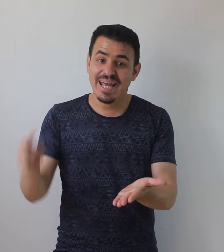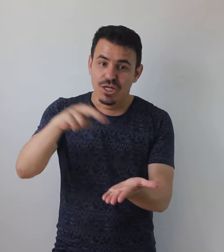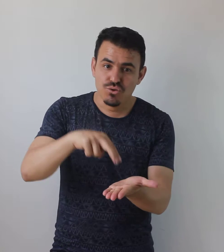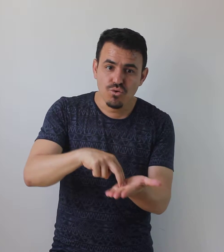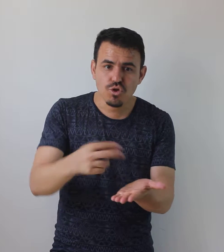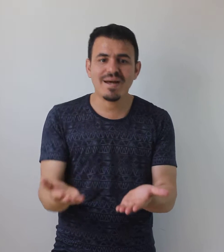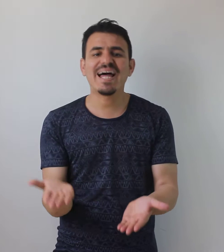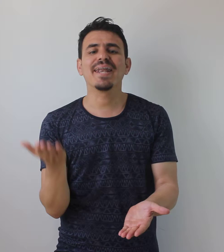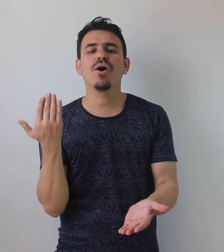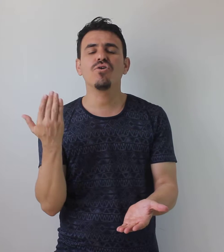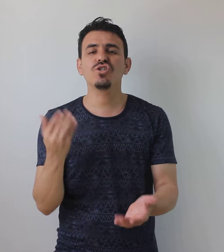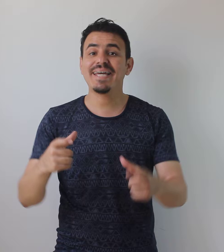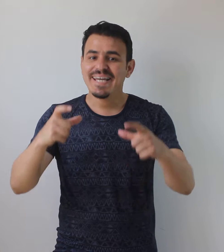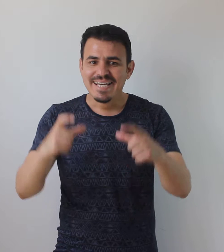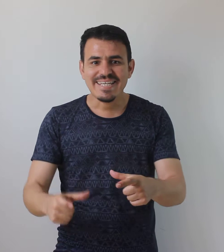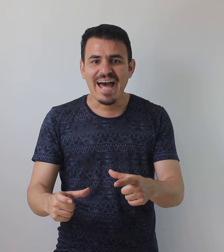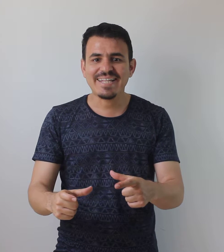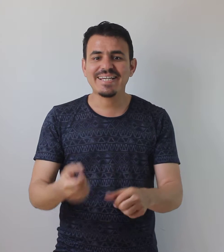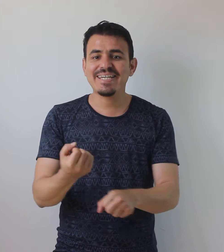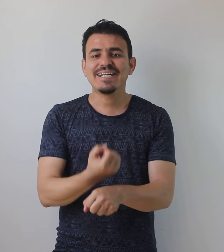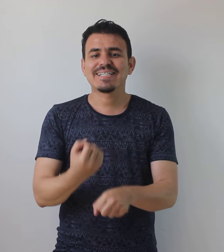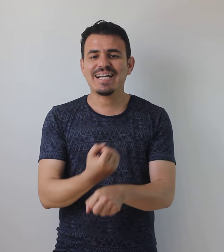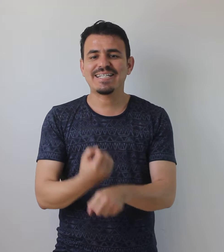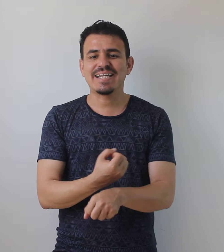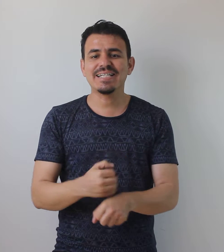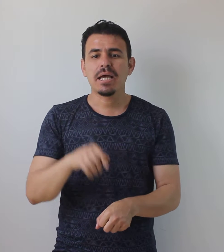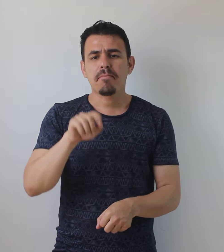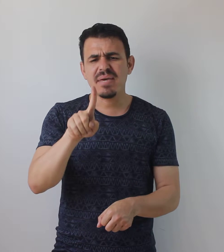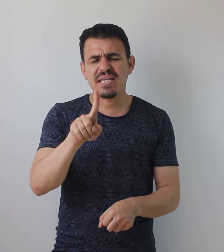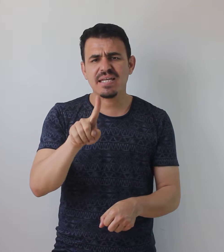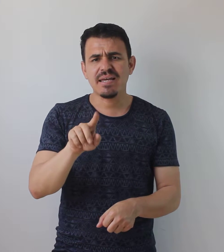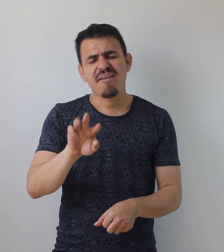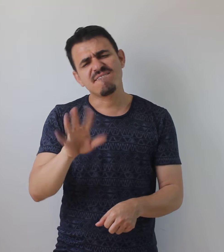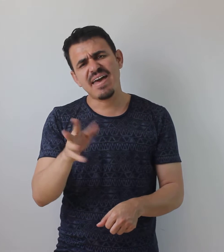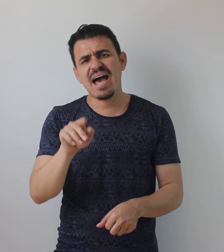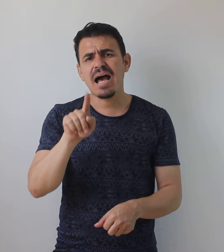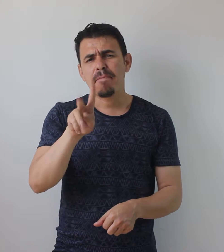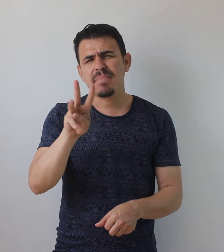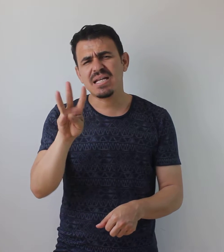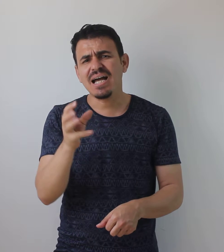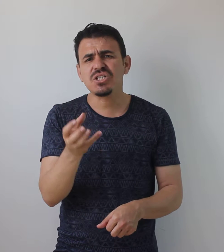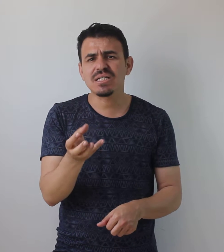düşmeden önce yerdeki taşların birini veya birkaçını